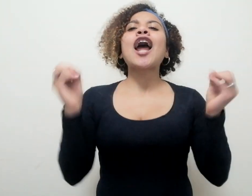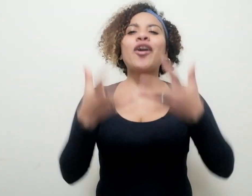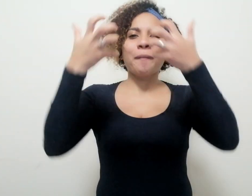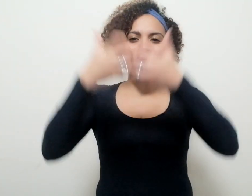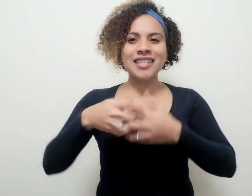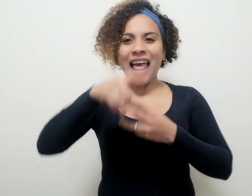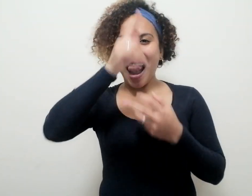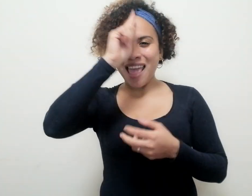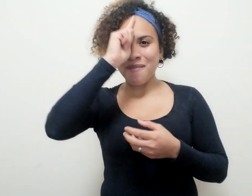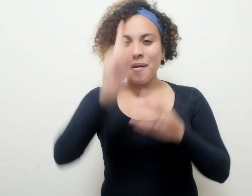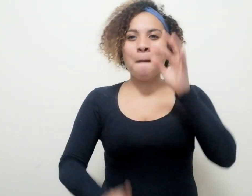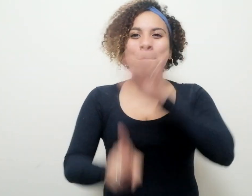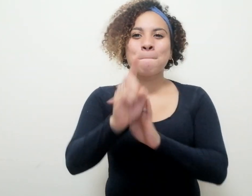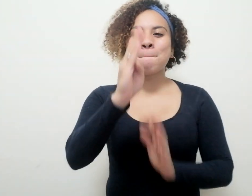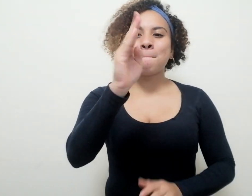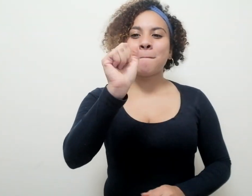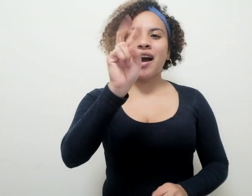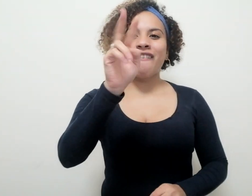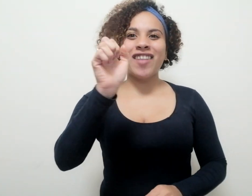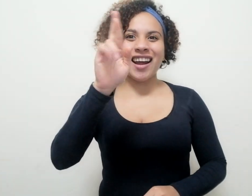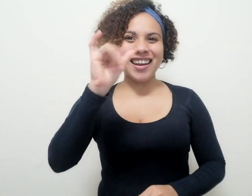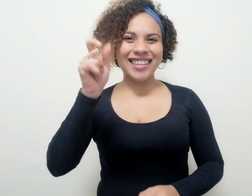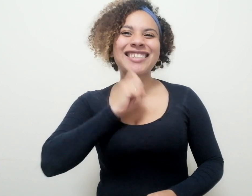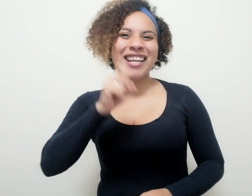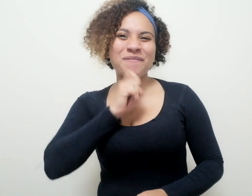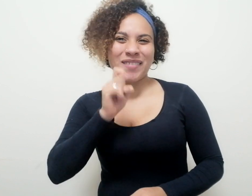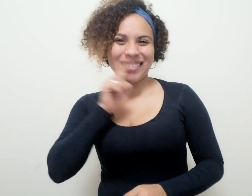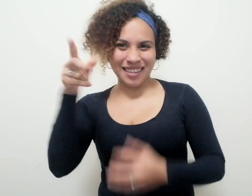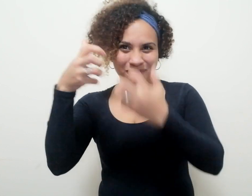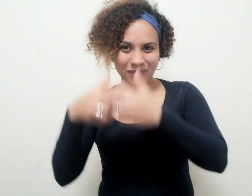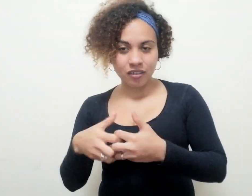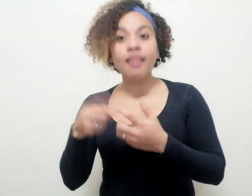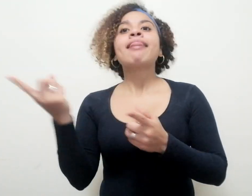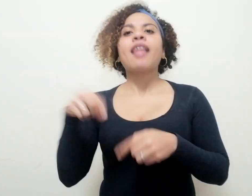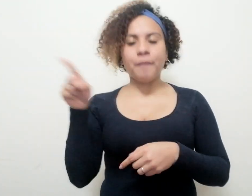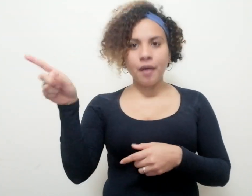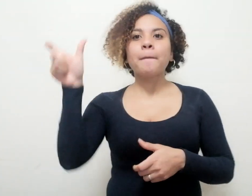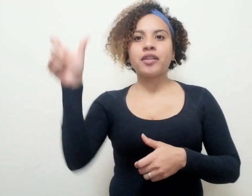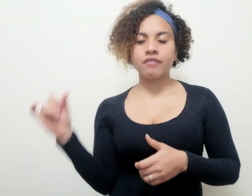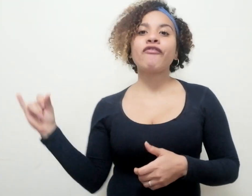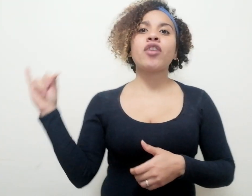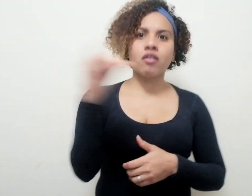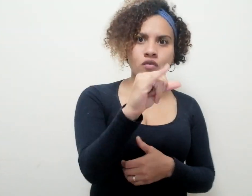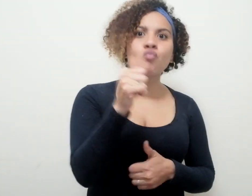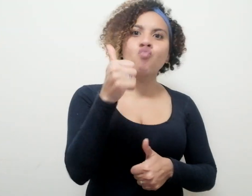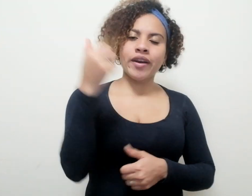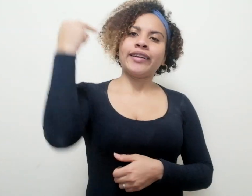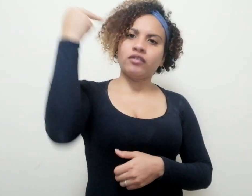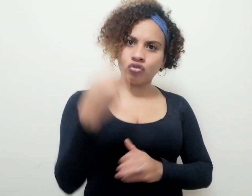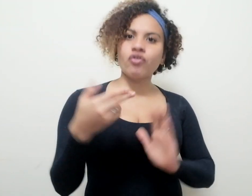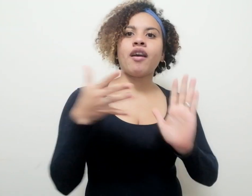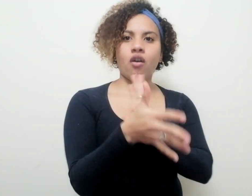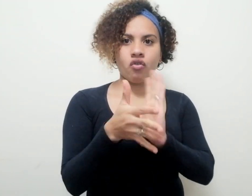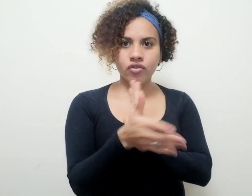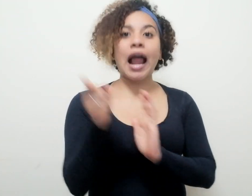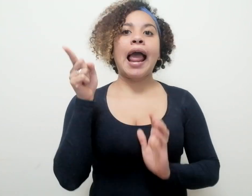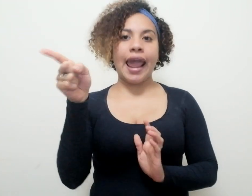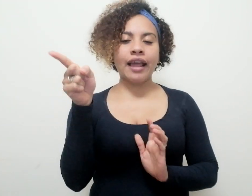alemán que fundó Bavaria. También fue un viajero con una buena historia que contar, aunque